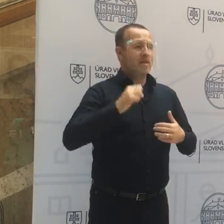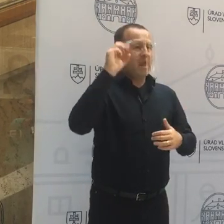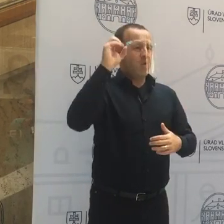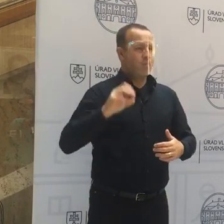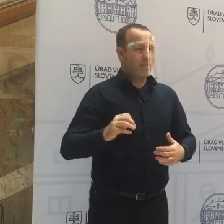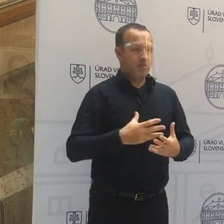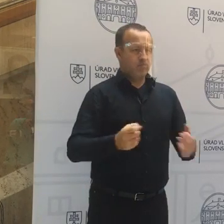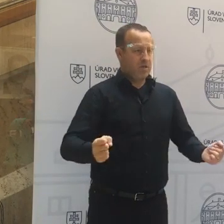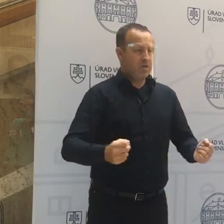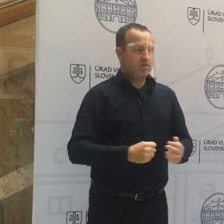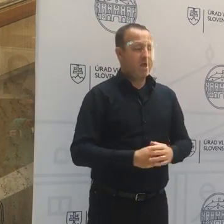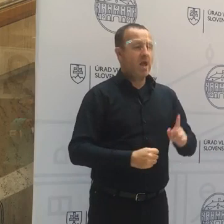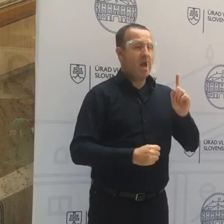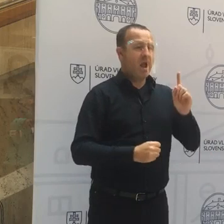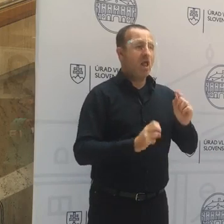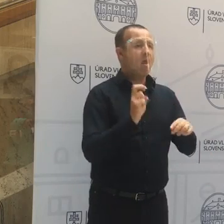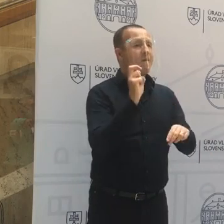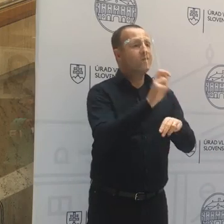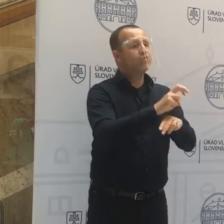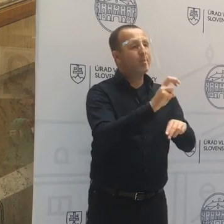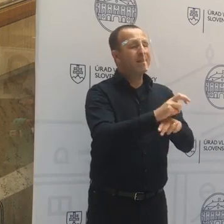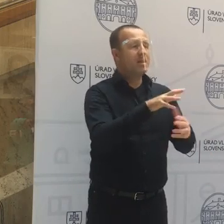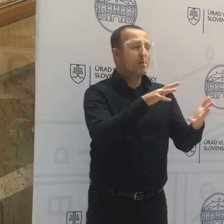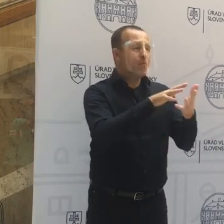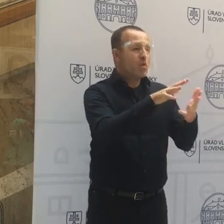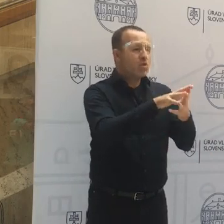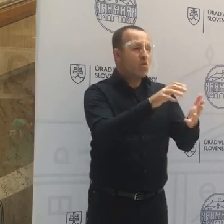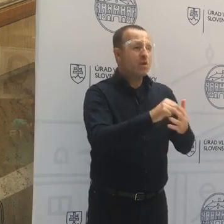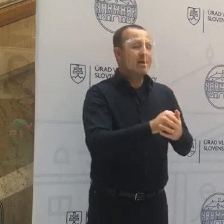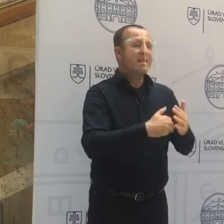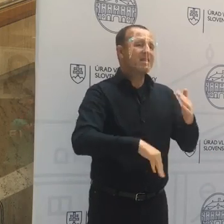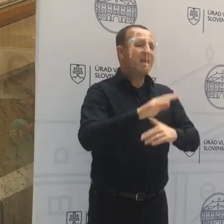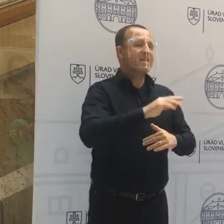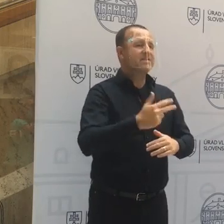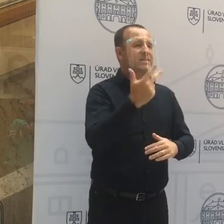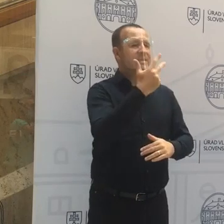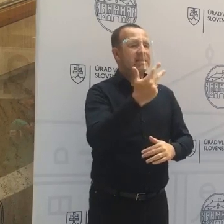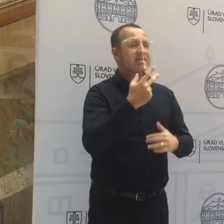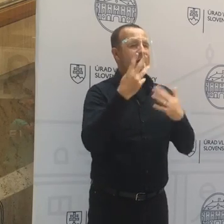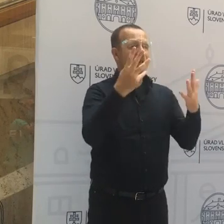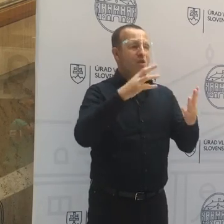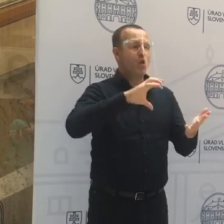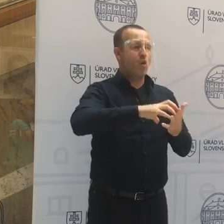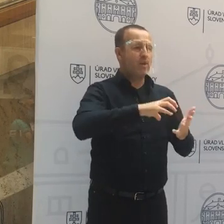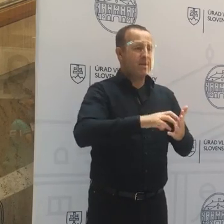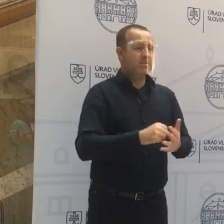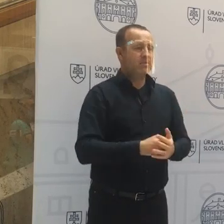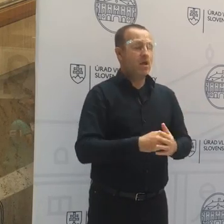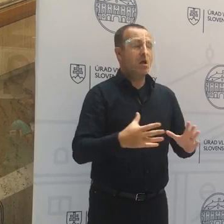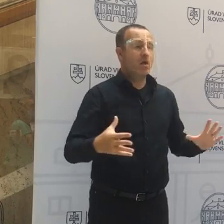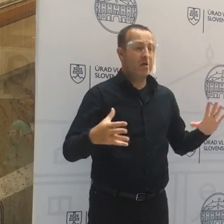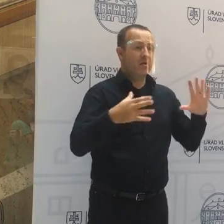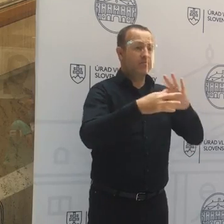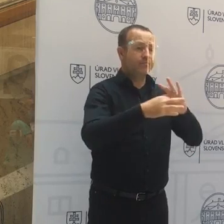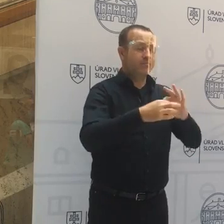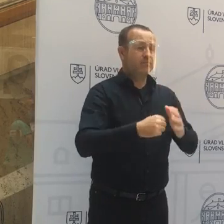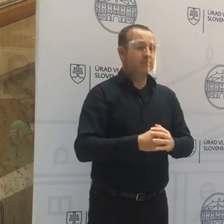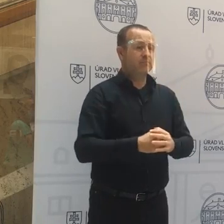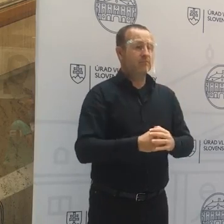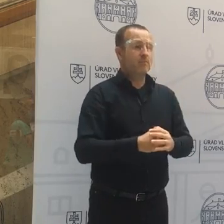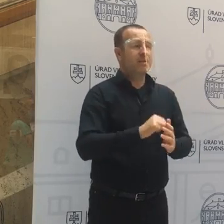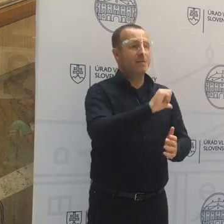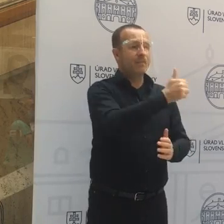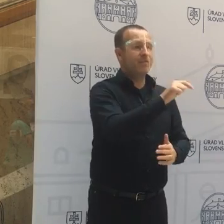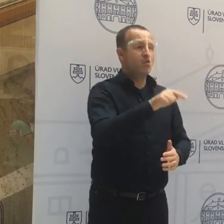ale v stupni monitoring je najviac 39 okresov a súčasne na 1.